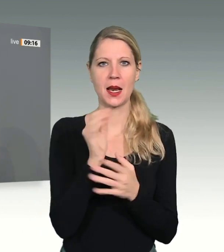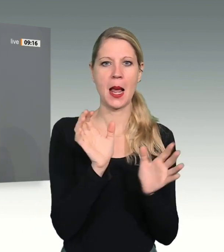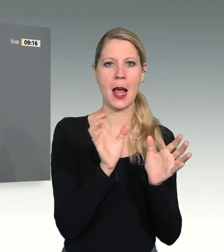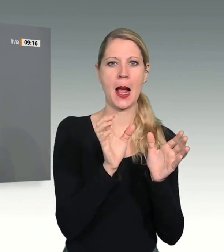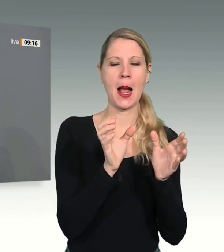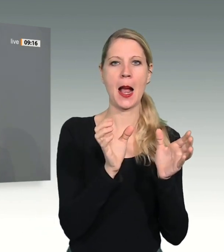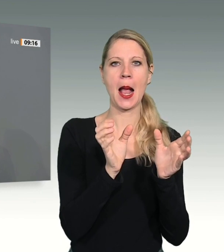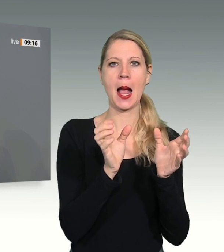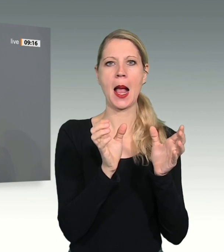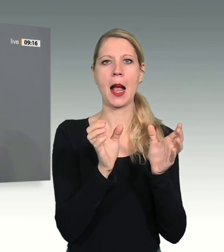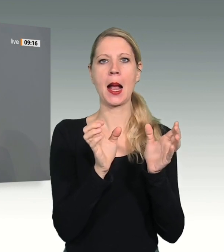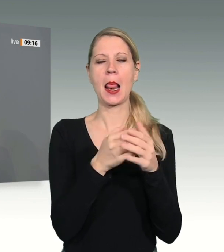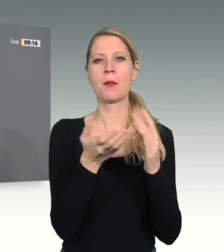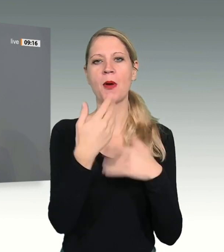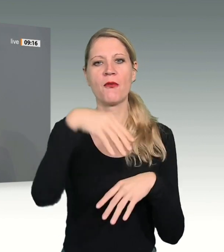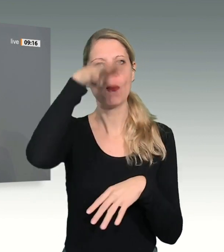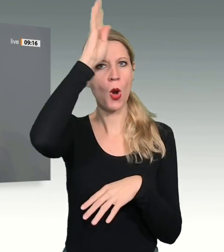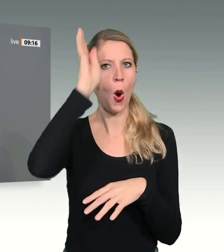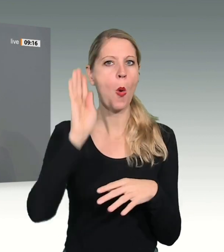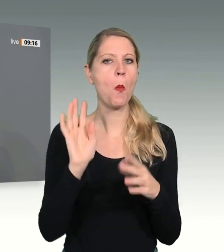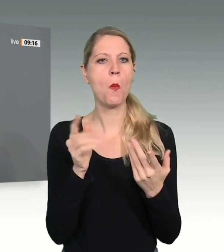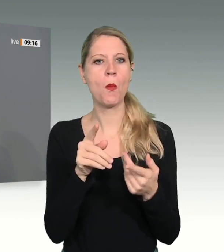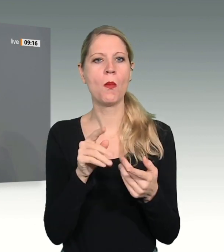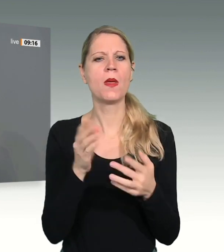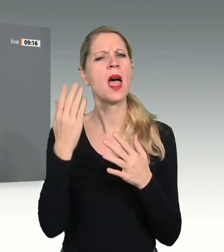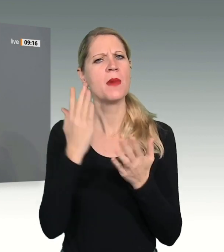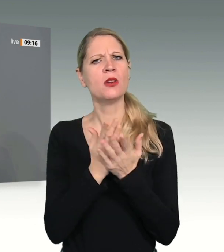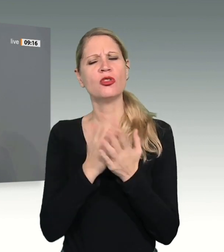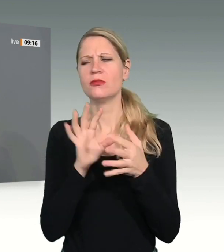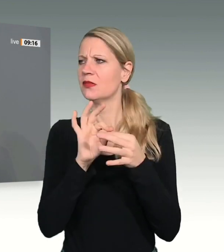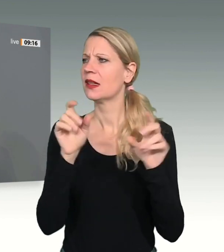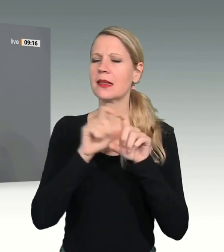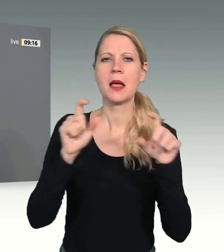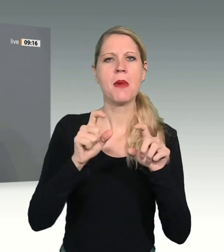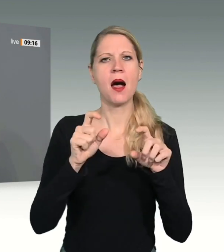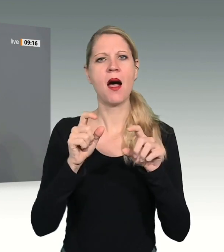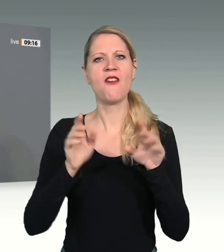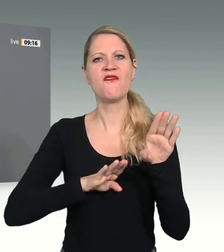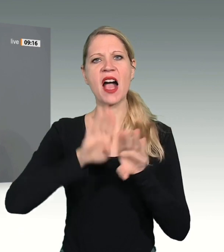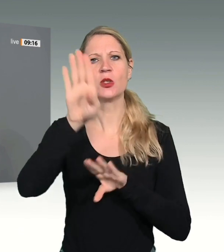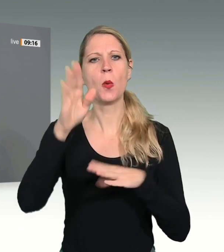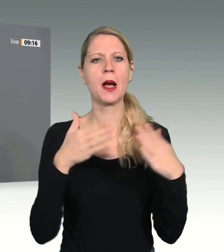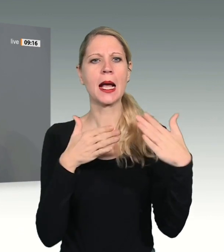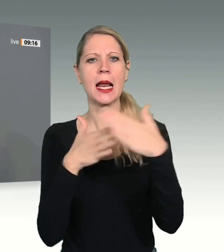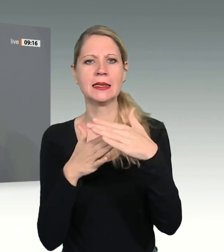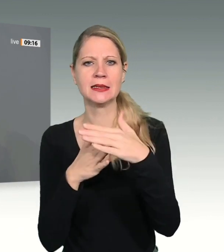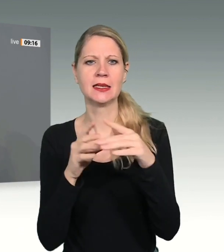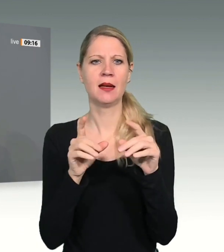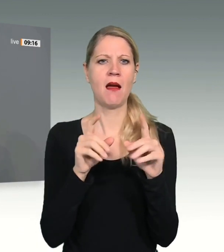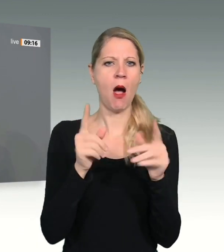des Wachstums schon die Gefahren von exponentiell wachsenden Ressourcen für Ressourcenverbrauch und